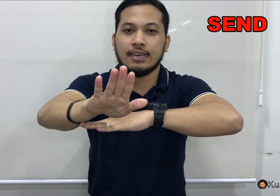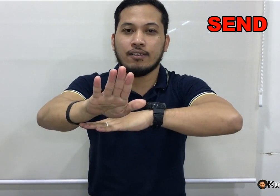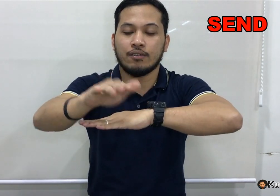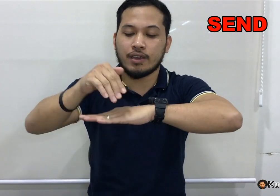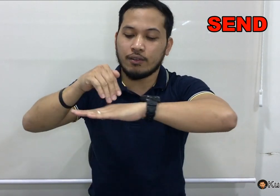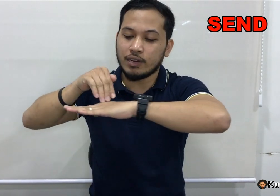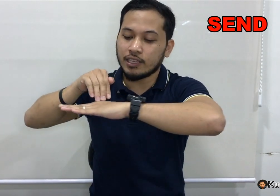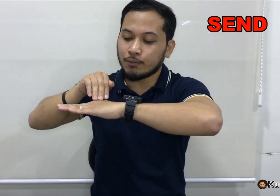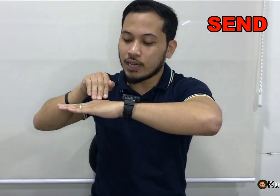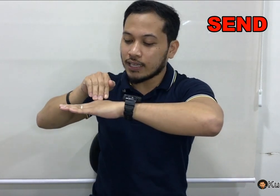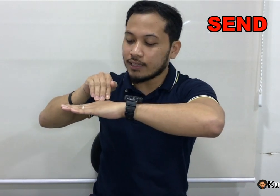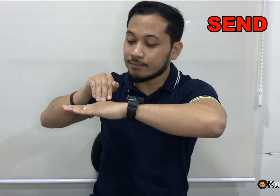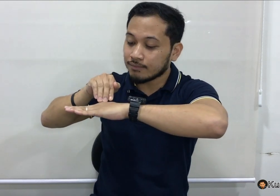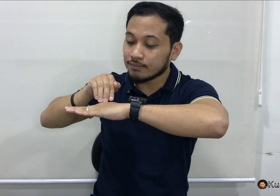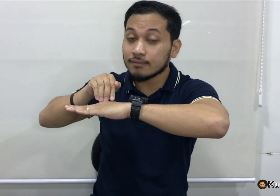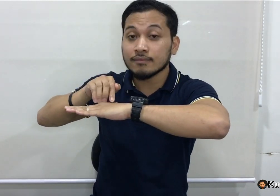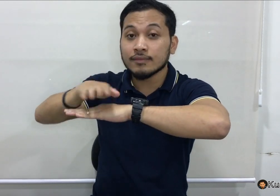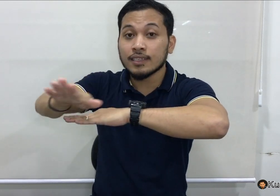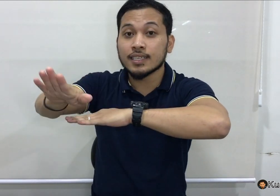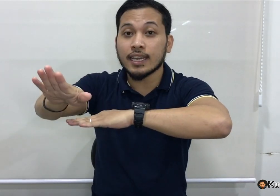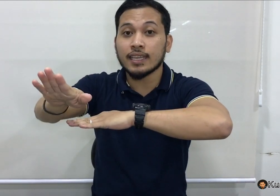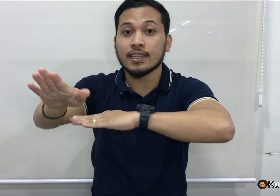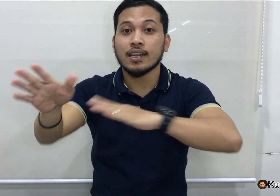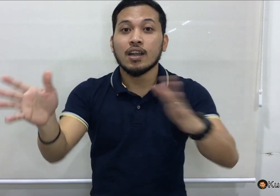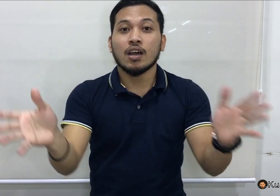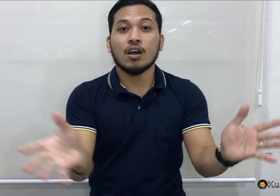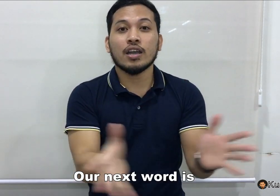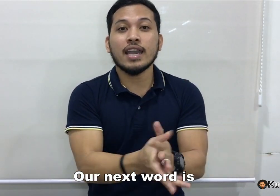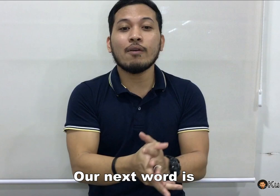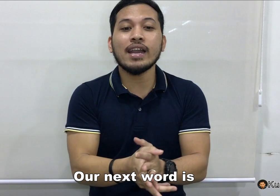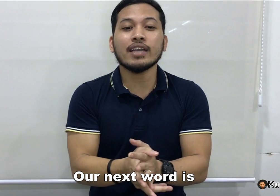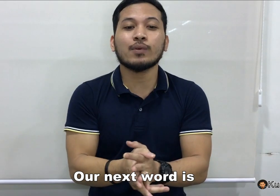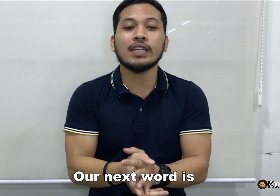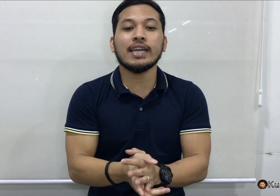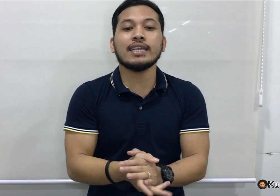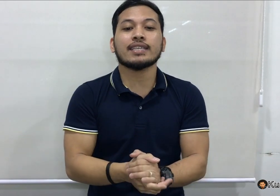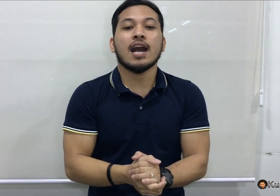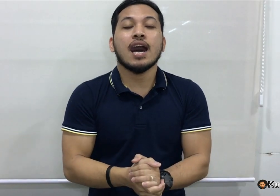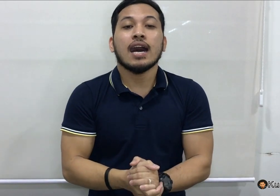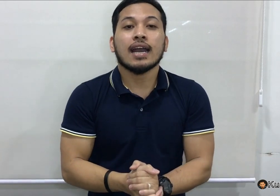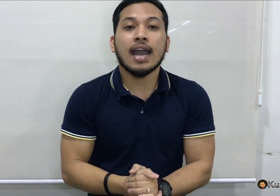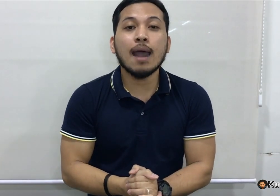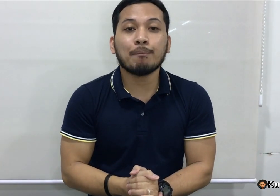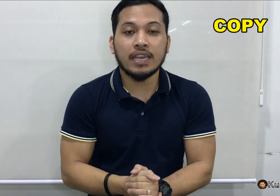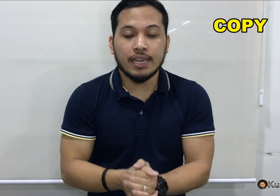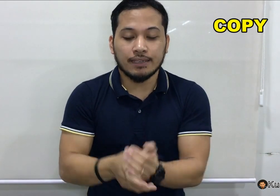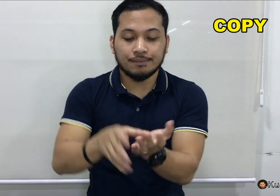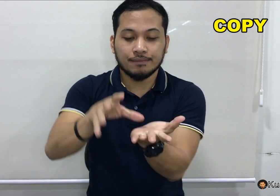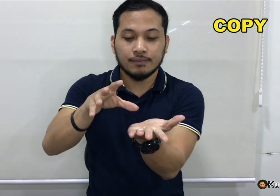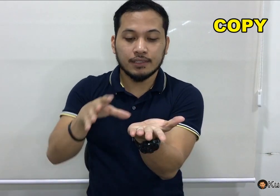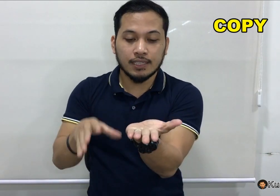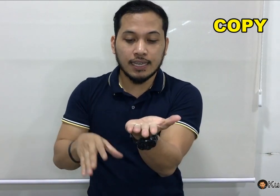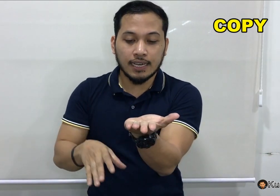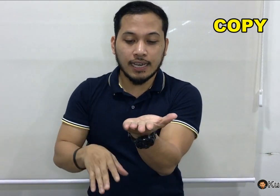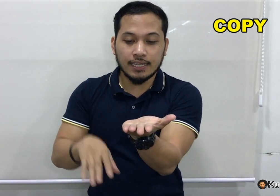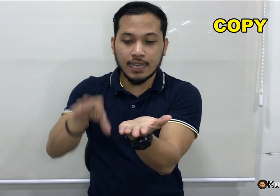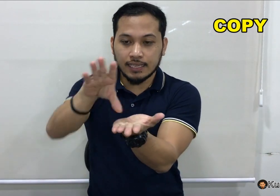Okay. Ulitin po natin. Send. Okay. Our next word is, copy. Ayan, nakaganyan.